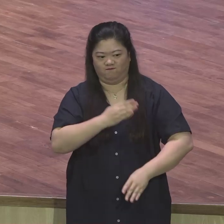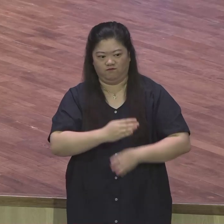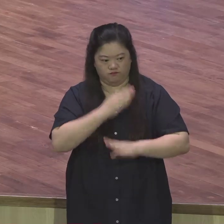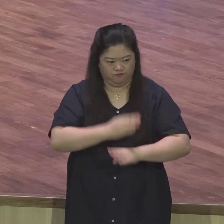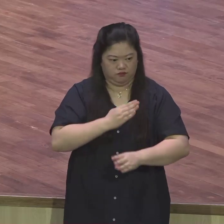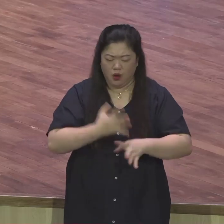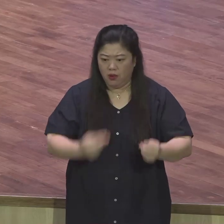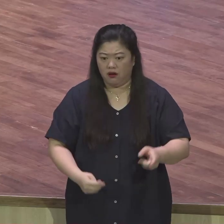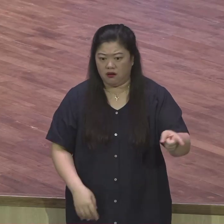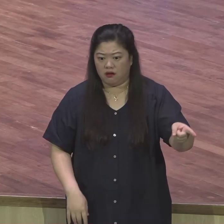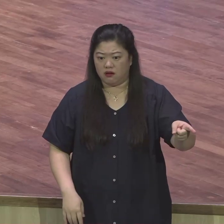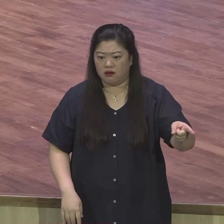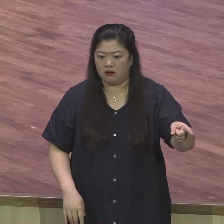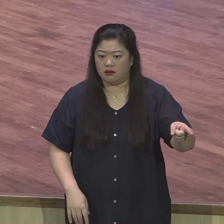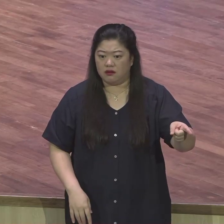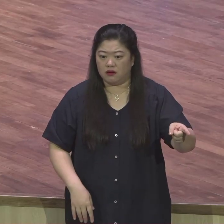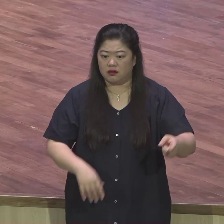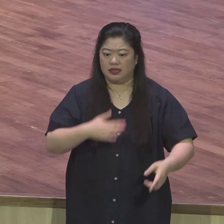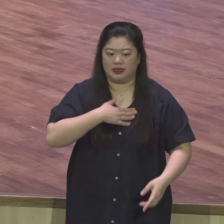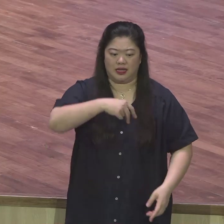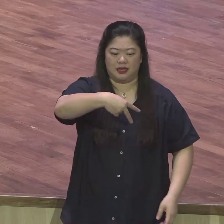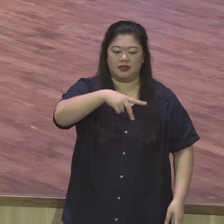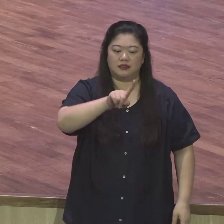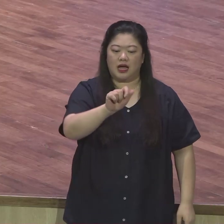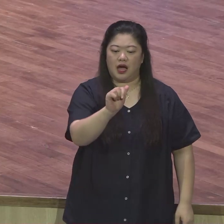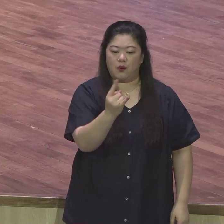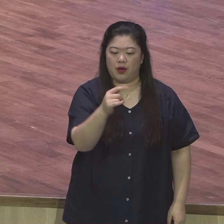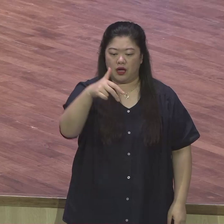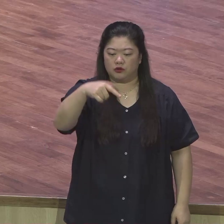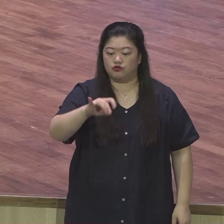이런 사람들이 지금 장관하고 악착한 지식입니다.